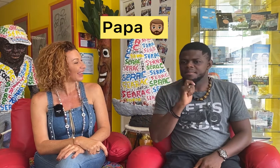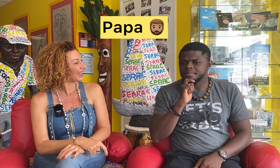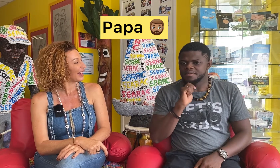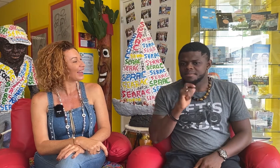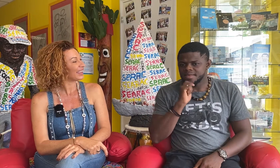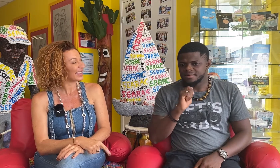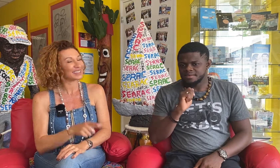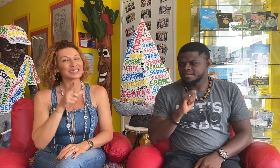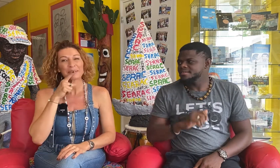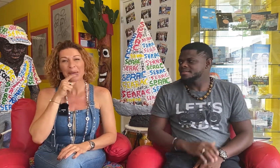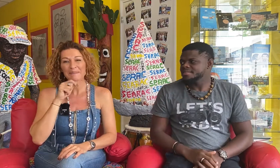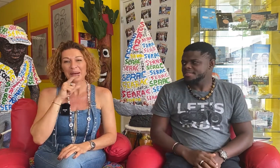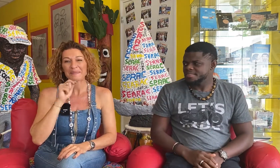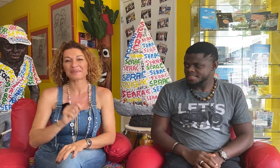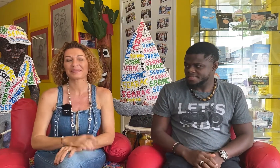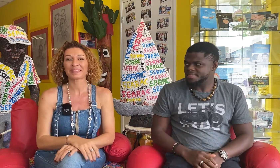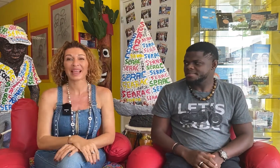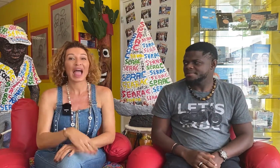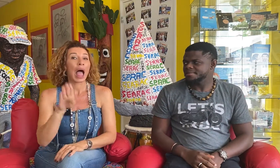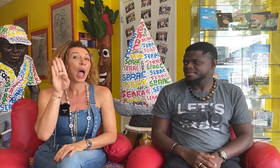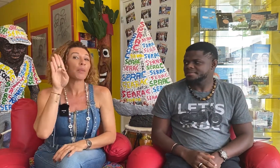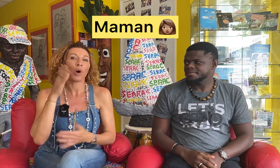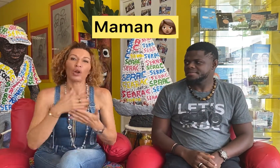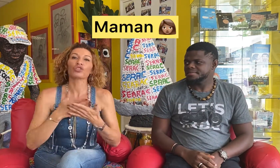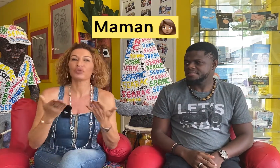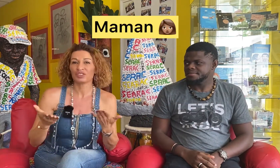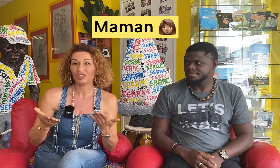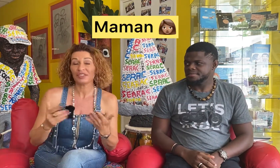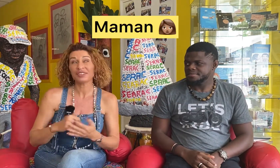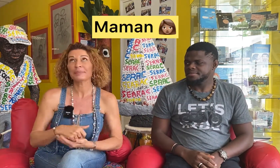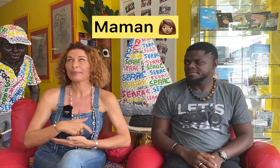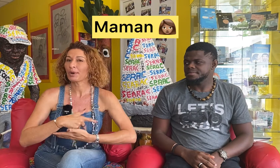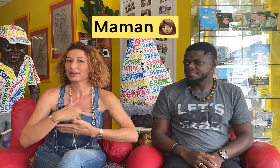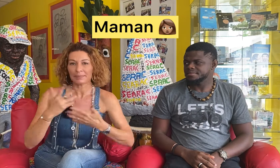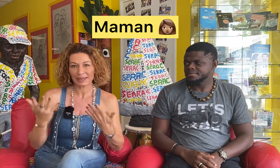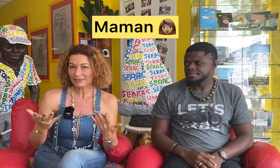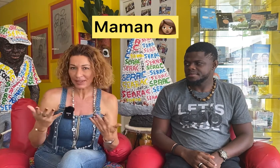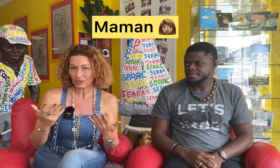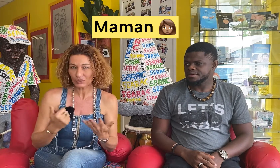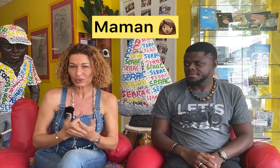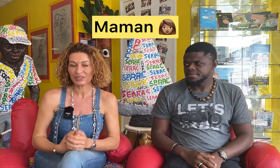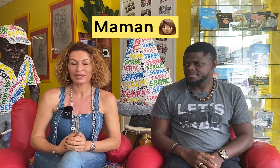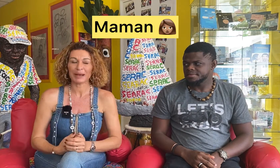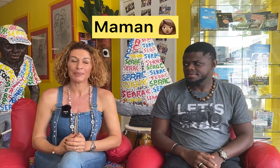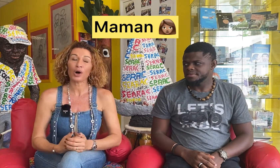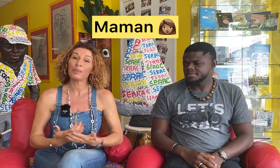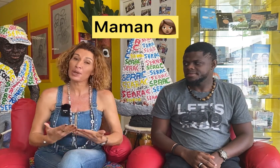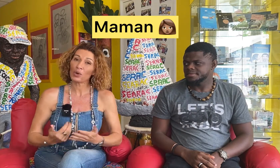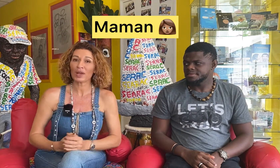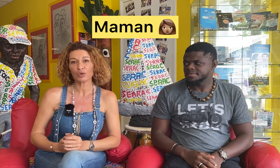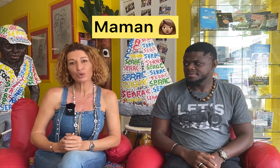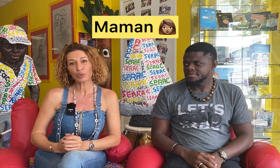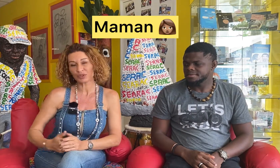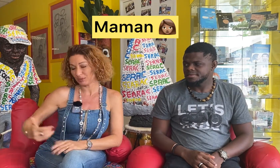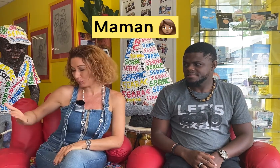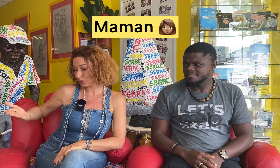Ah yes, papa. Bon, alors, je vous ai déjà dit maman, il y a plein de façons de signer maman, mais en Guadeloupe, on signe plus